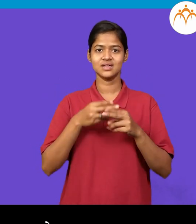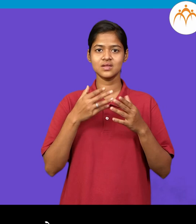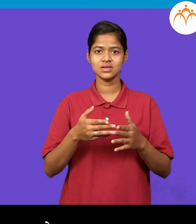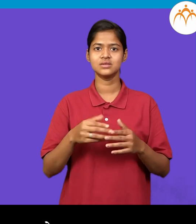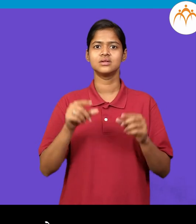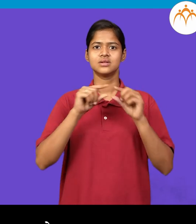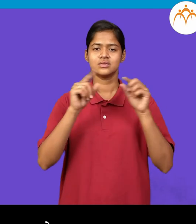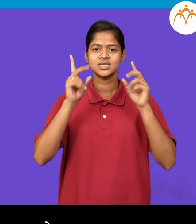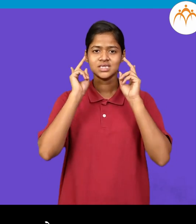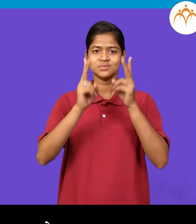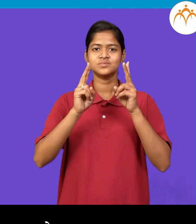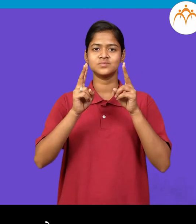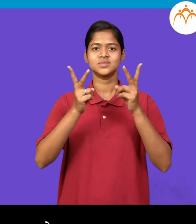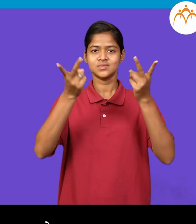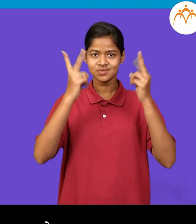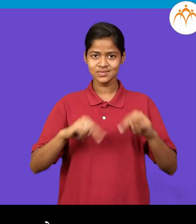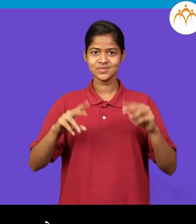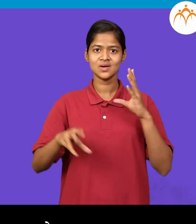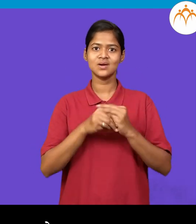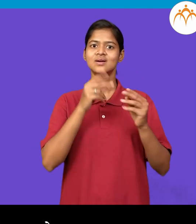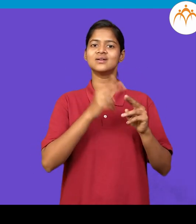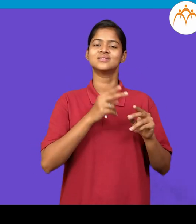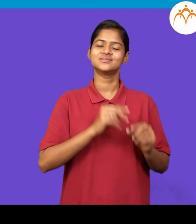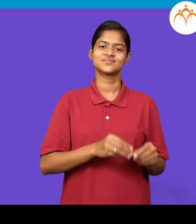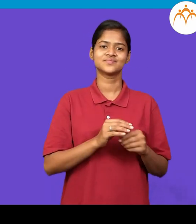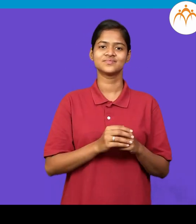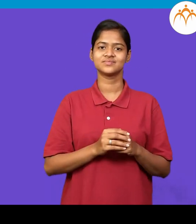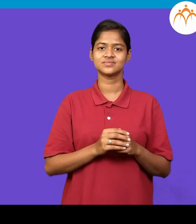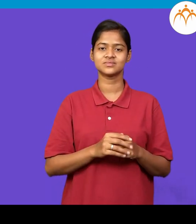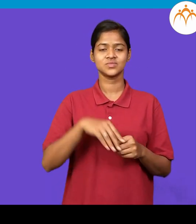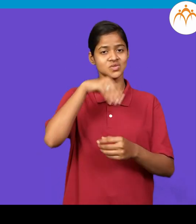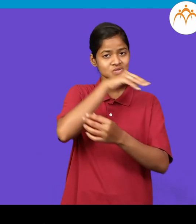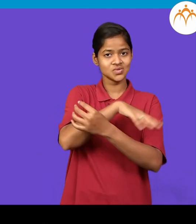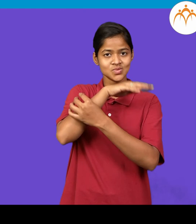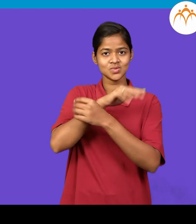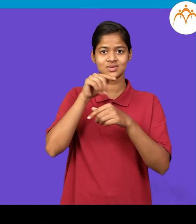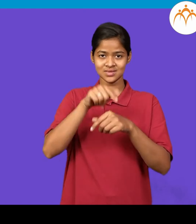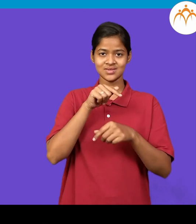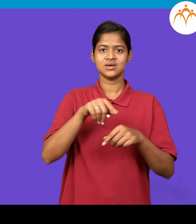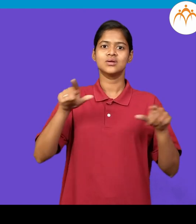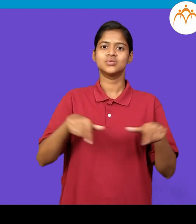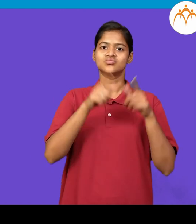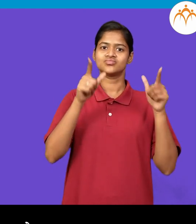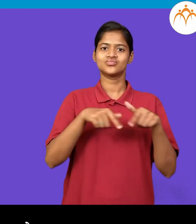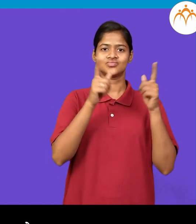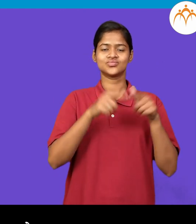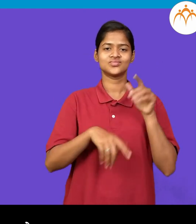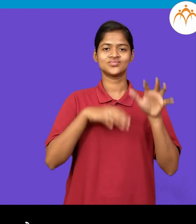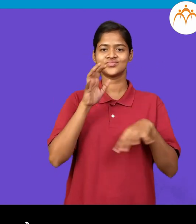वाक्य पुनहा तैयार करूया। हत्ती हा जंगली प्राणी आहे, तो,